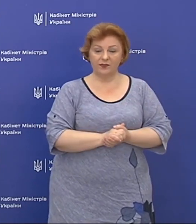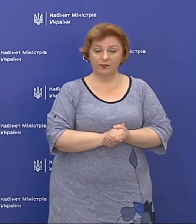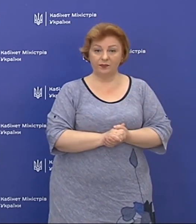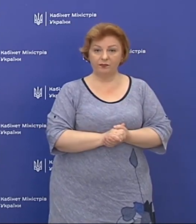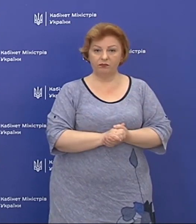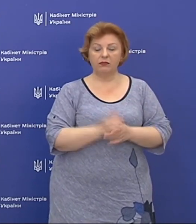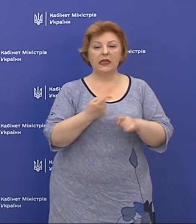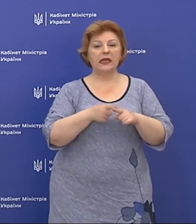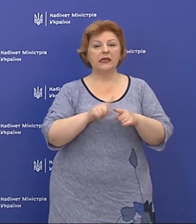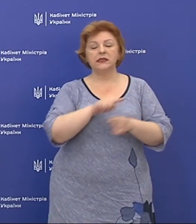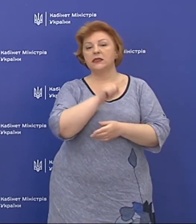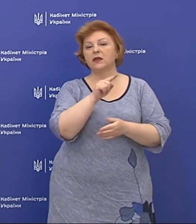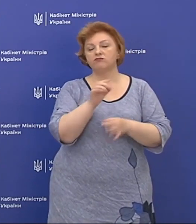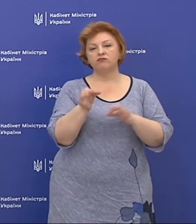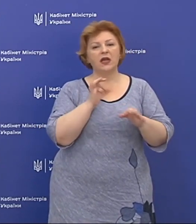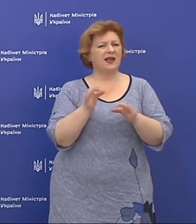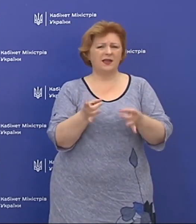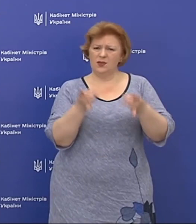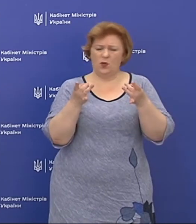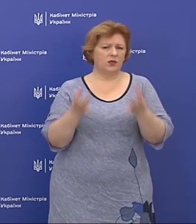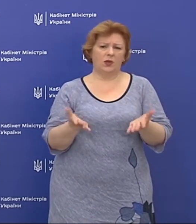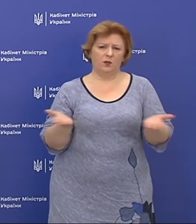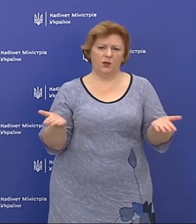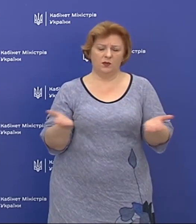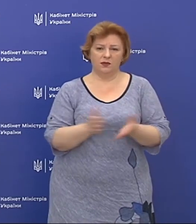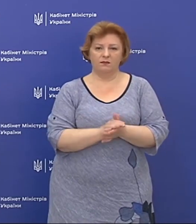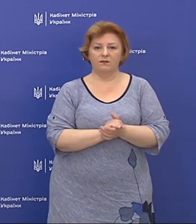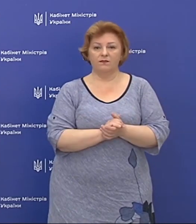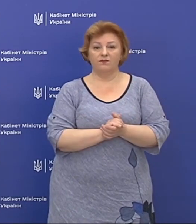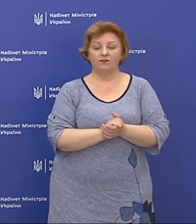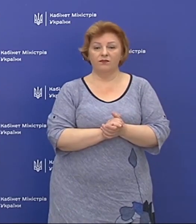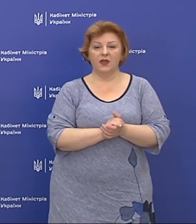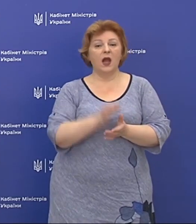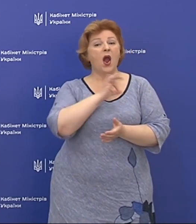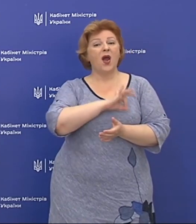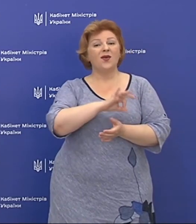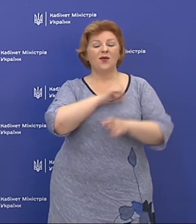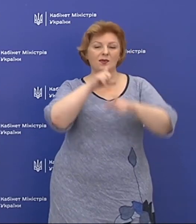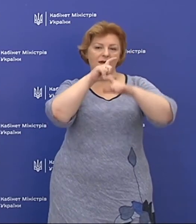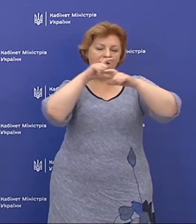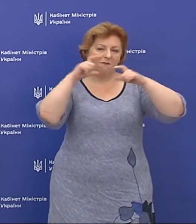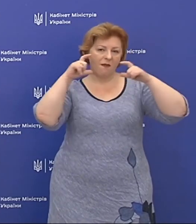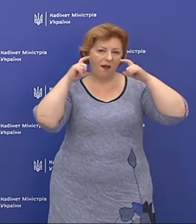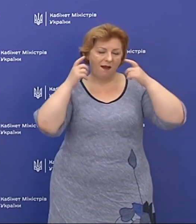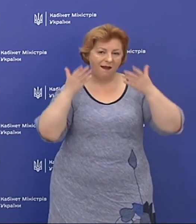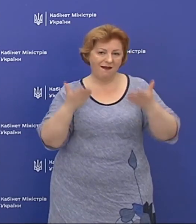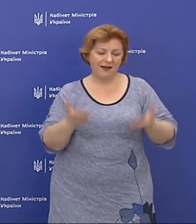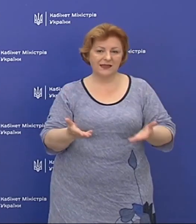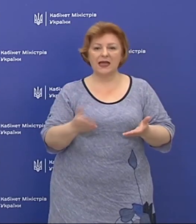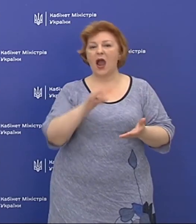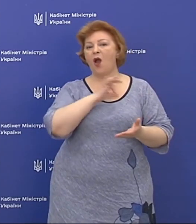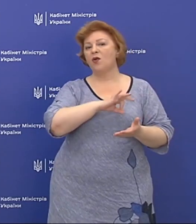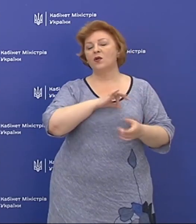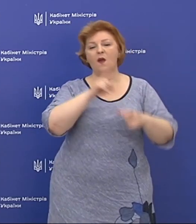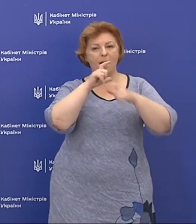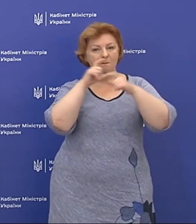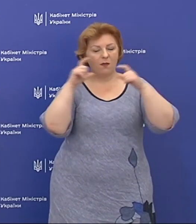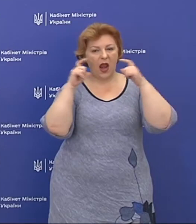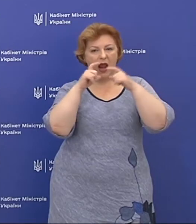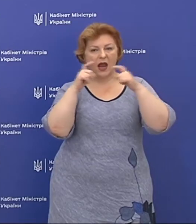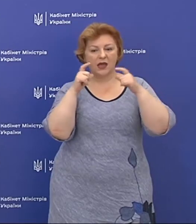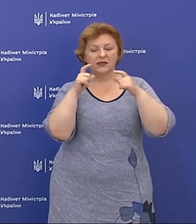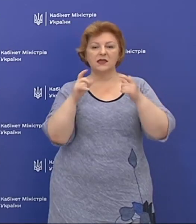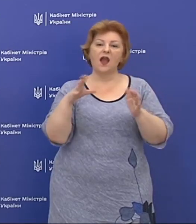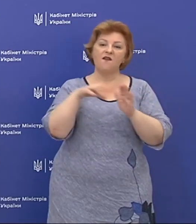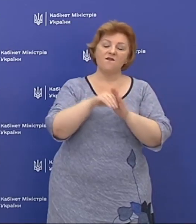Вони достатньо прості. Це користування маскою, в чому користування маскою в